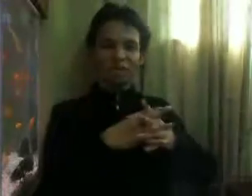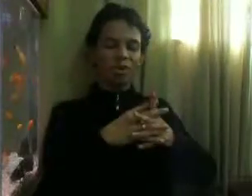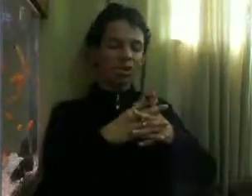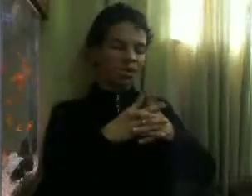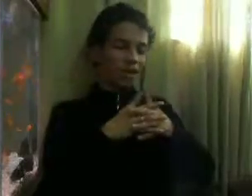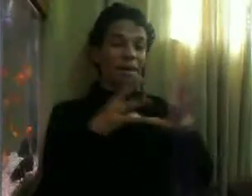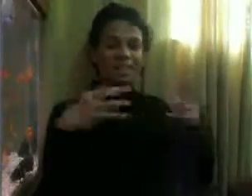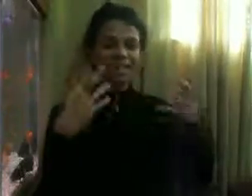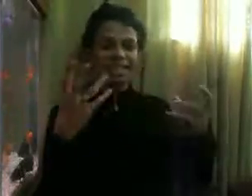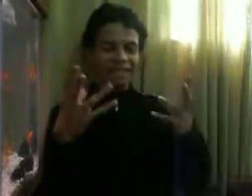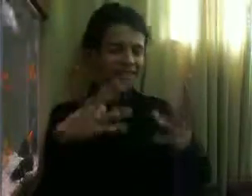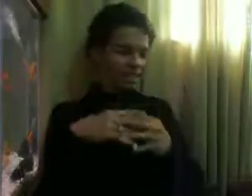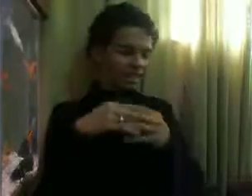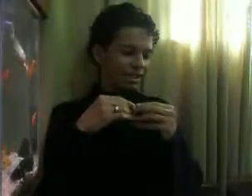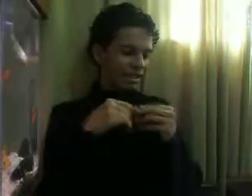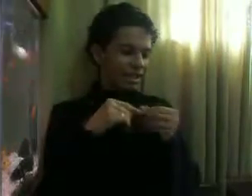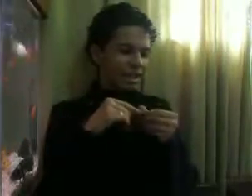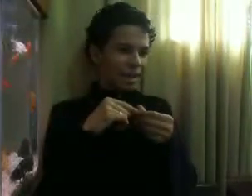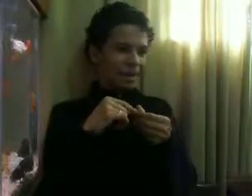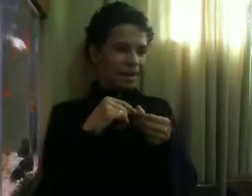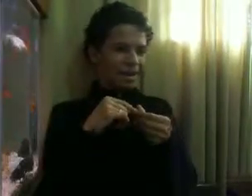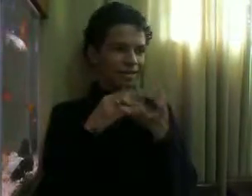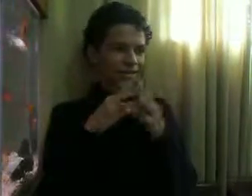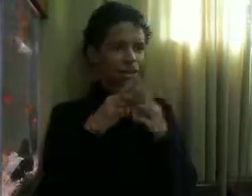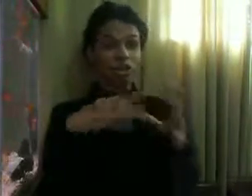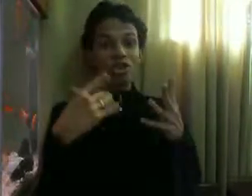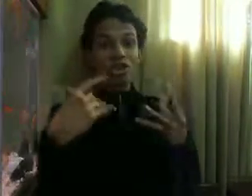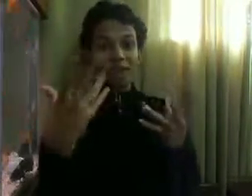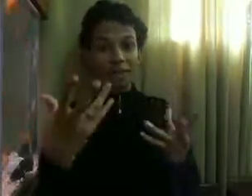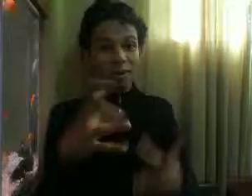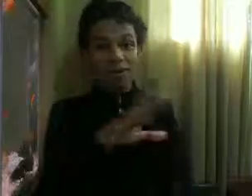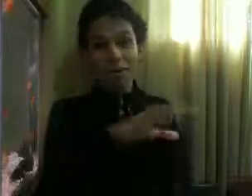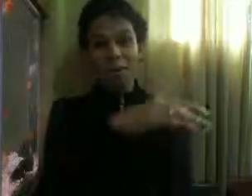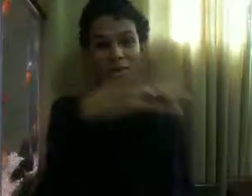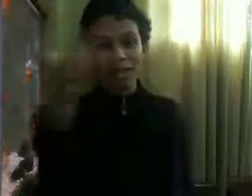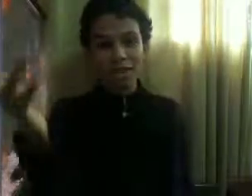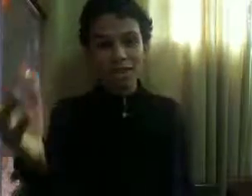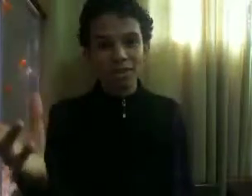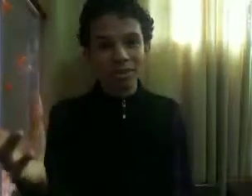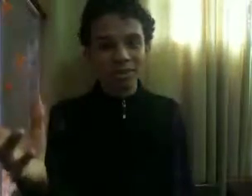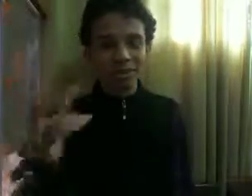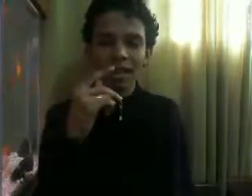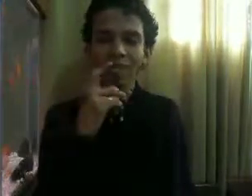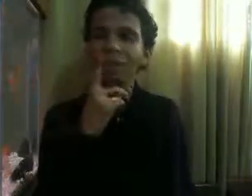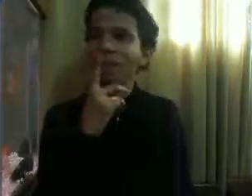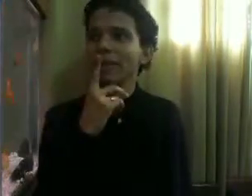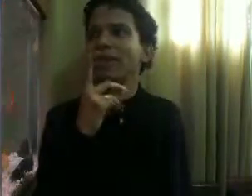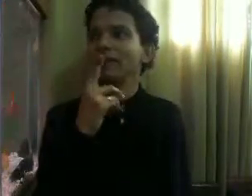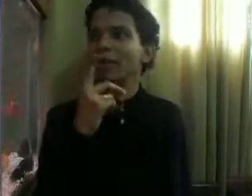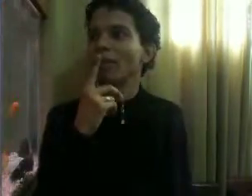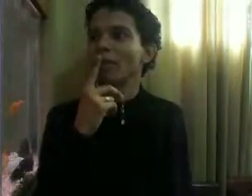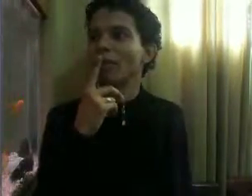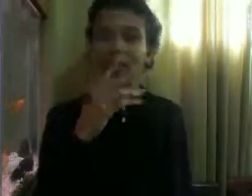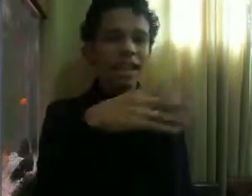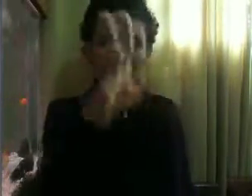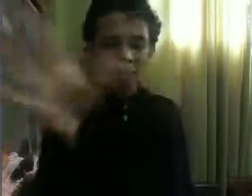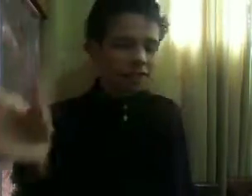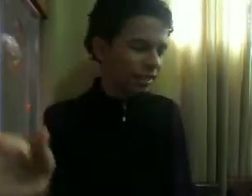com É mais engraçada É mais Cotidiana Pode É uma coisa Que pode acontecer As duas Podem acontecer Com qualquer um Enfim